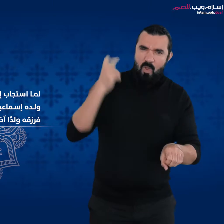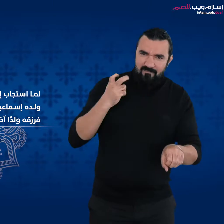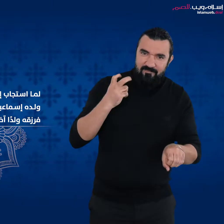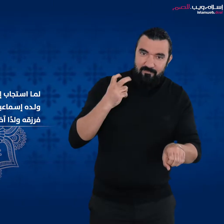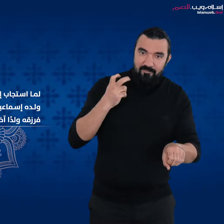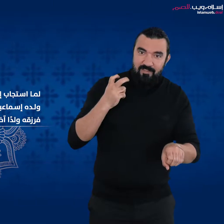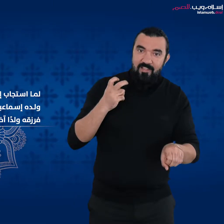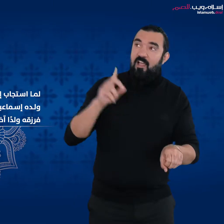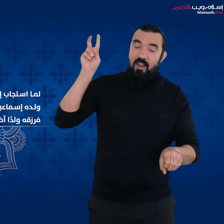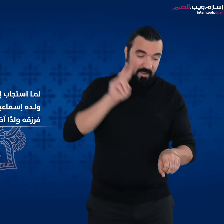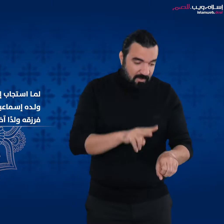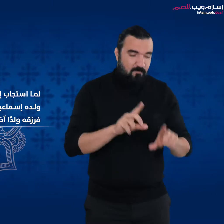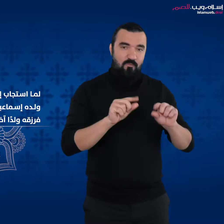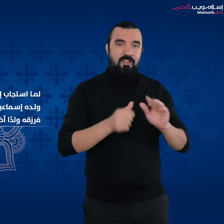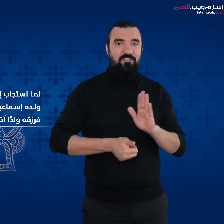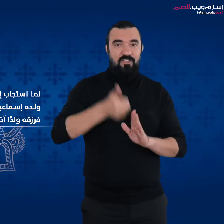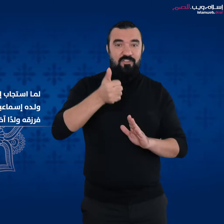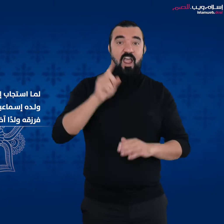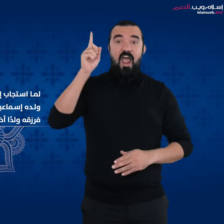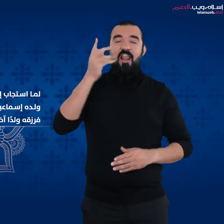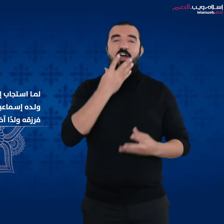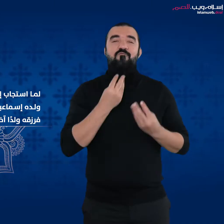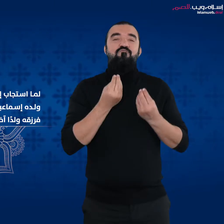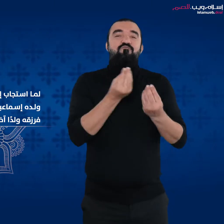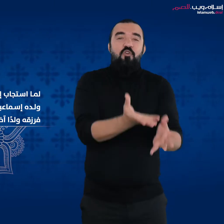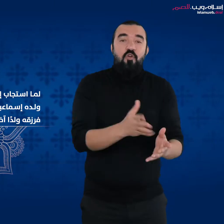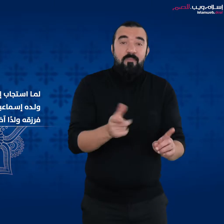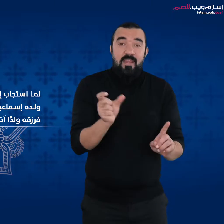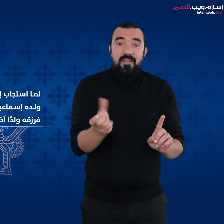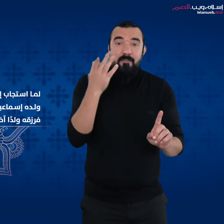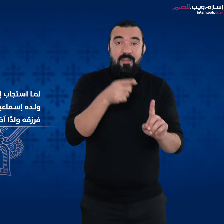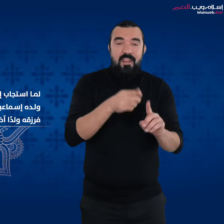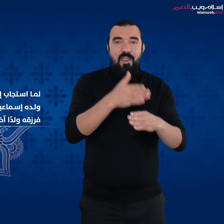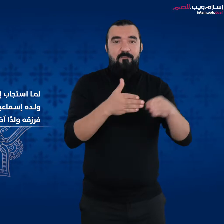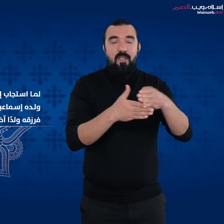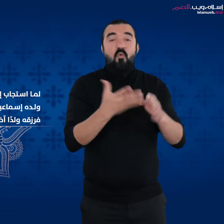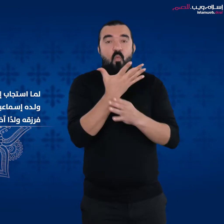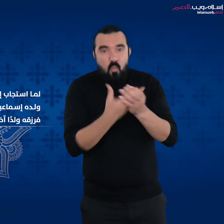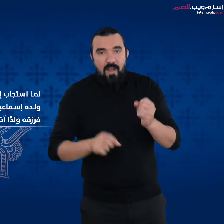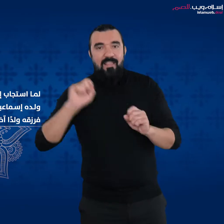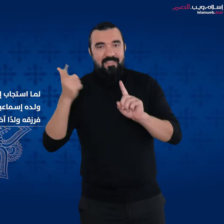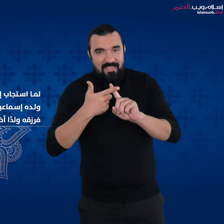اخر لتقر به عينه ويكثر نسله